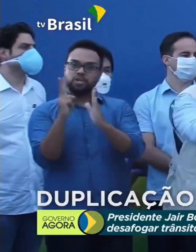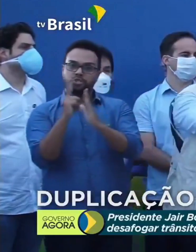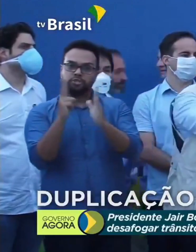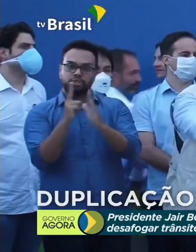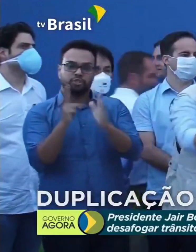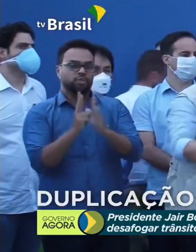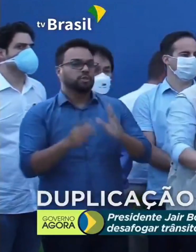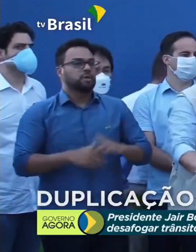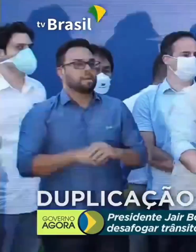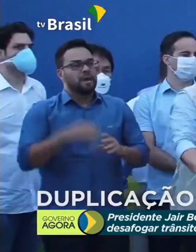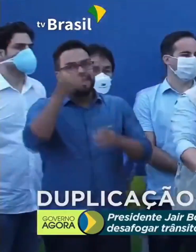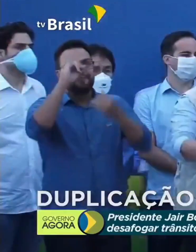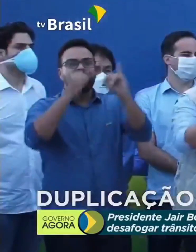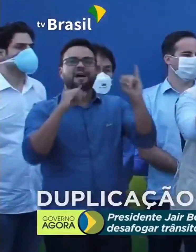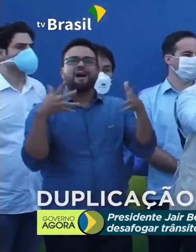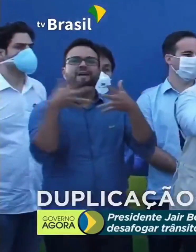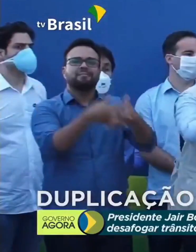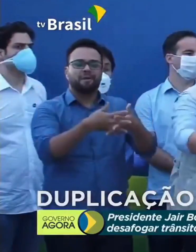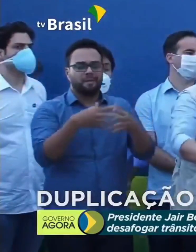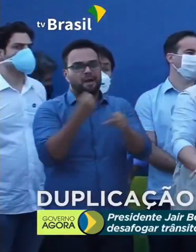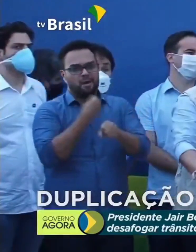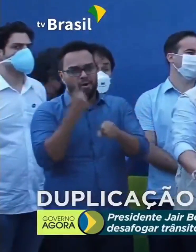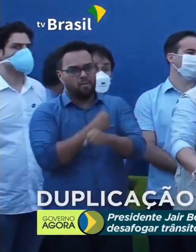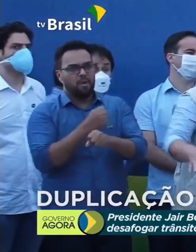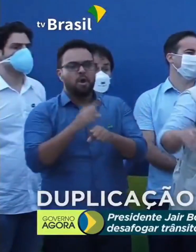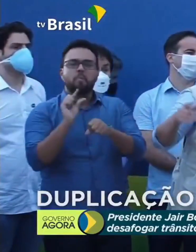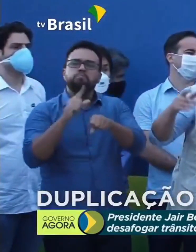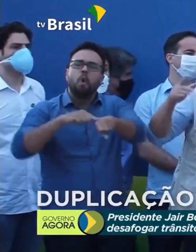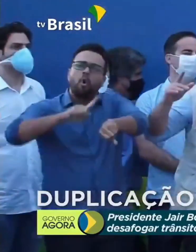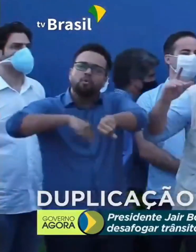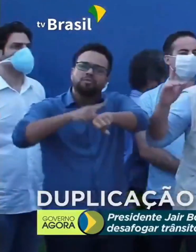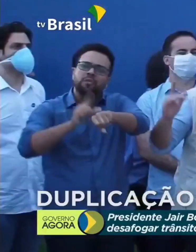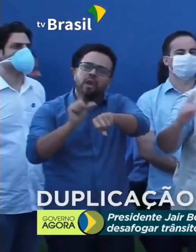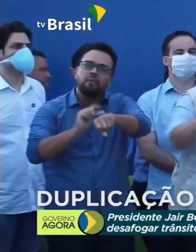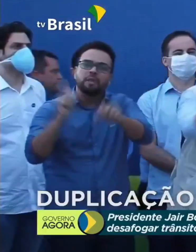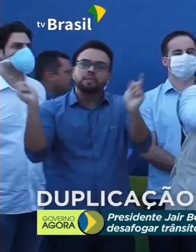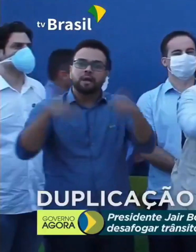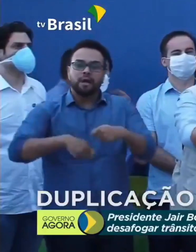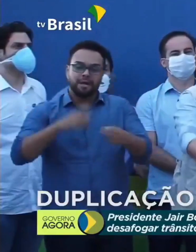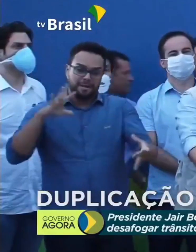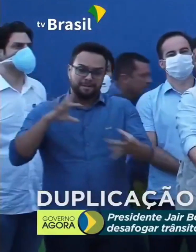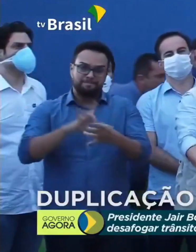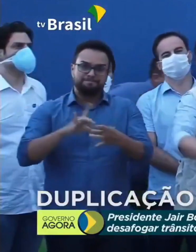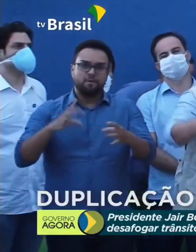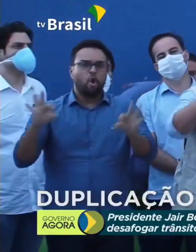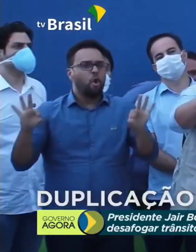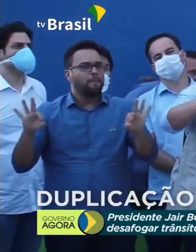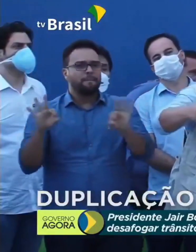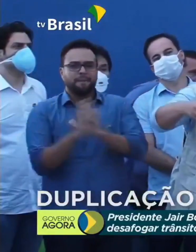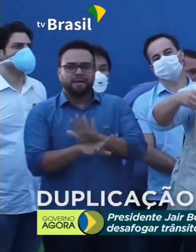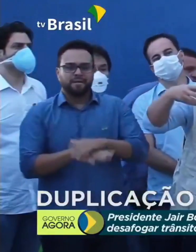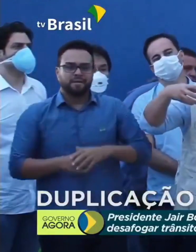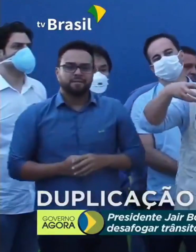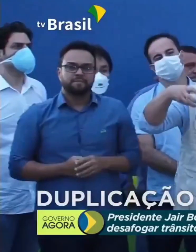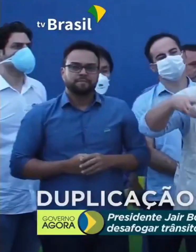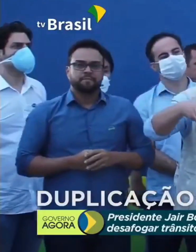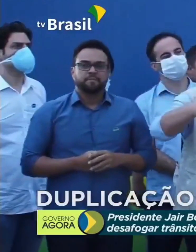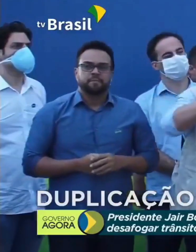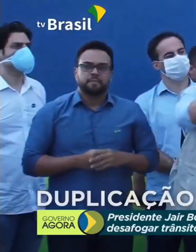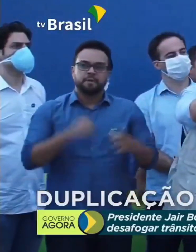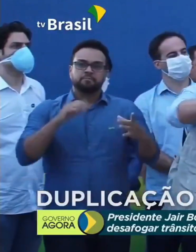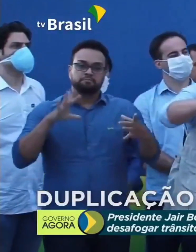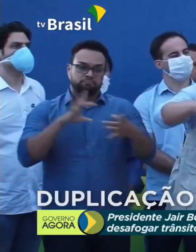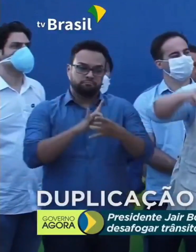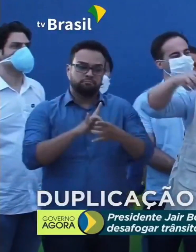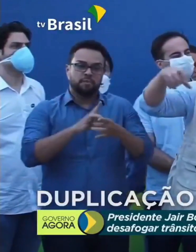descontinuidade da obra. E em pouco tempo a gente vai ter essa ligação completa, possibilitando, então, a